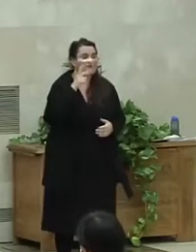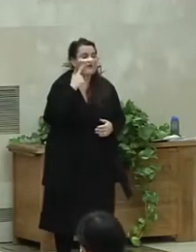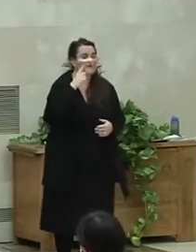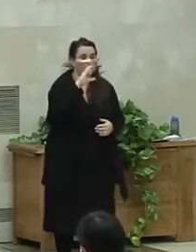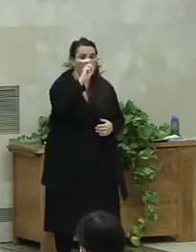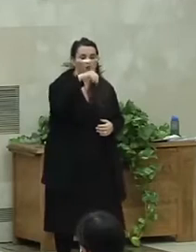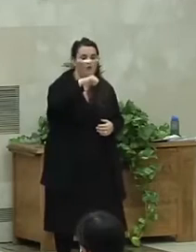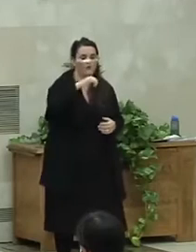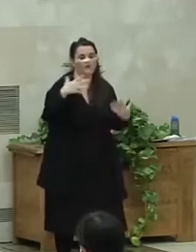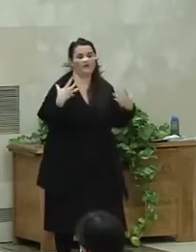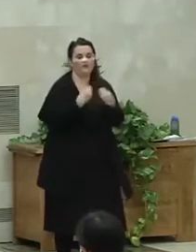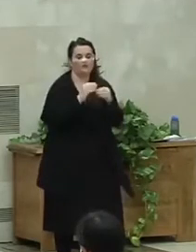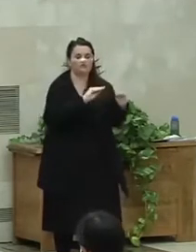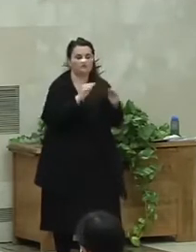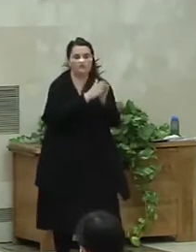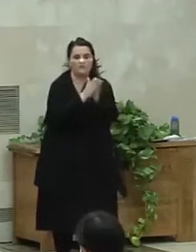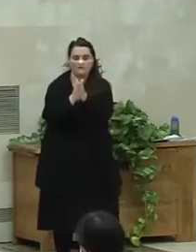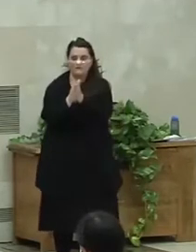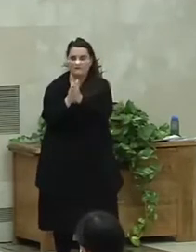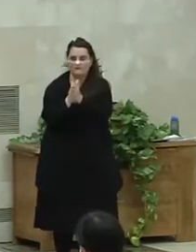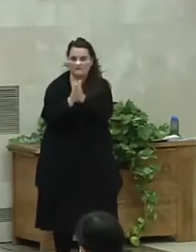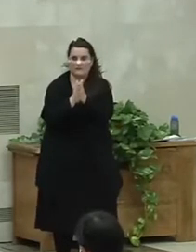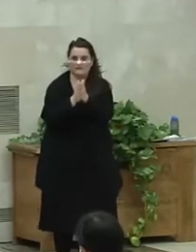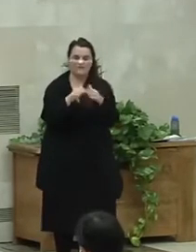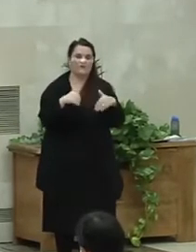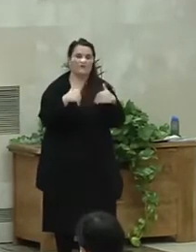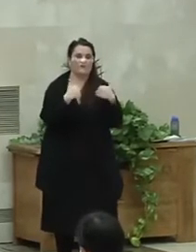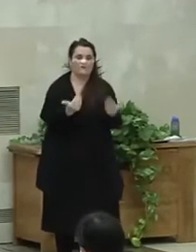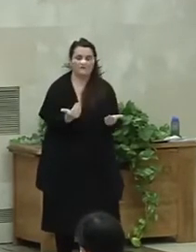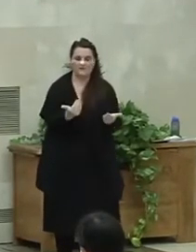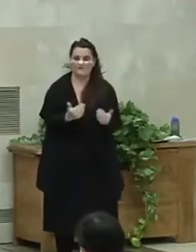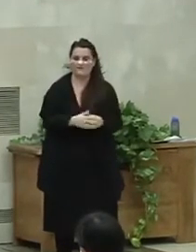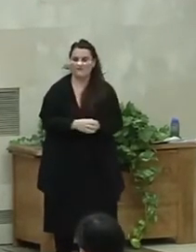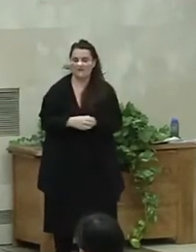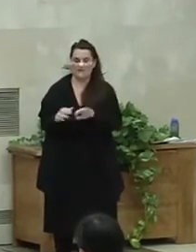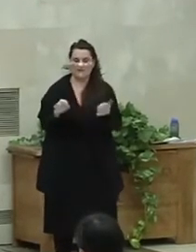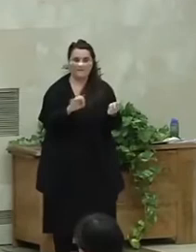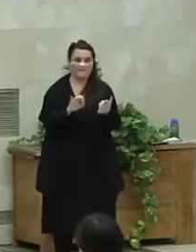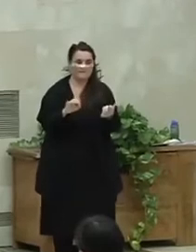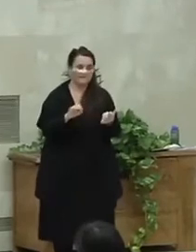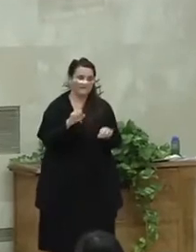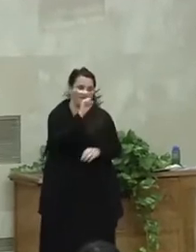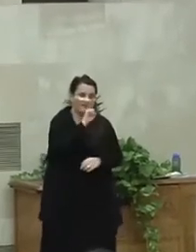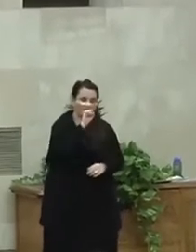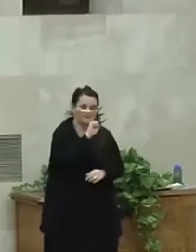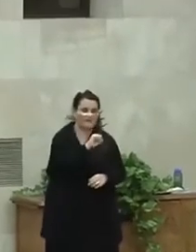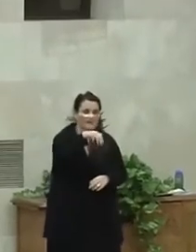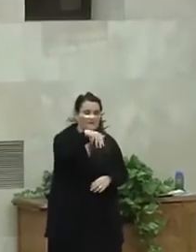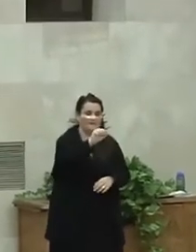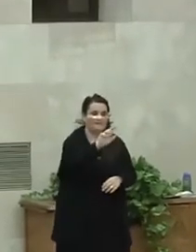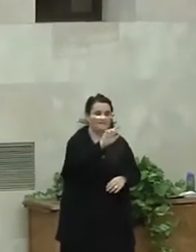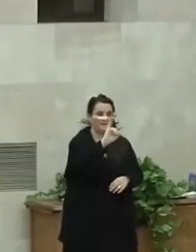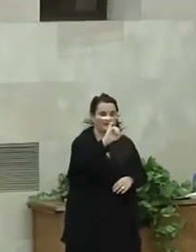berekidekin batera, guretzako opari moduan, prestatu duen abestia. María